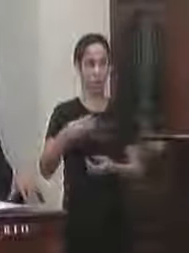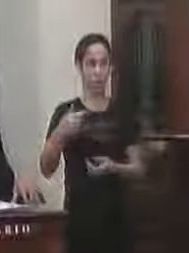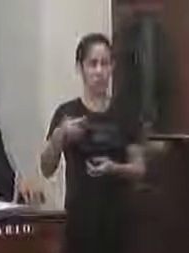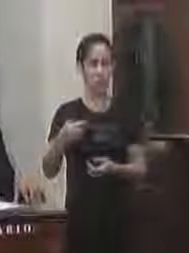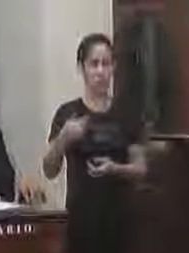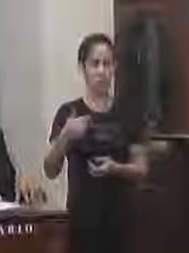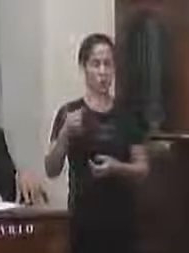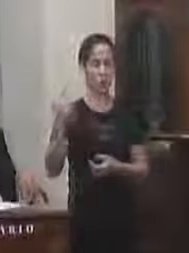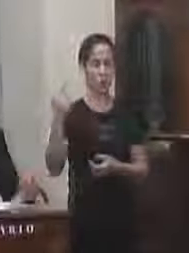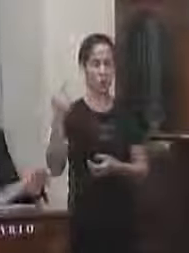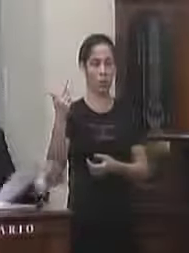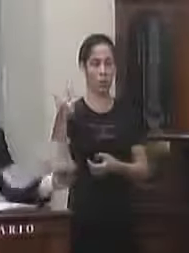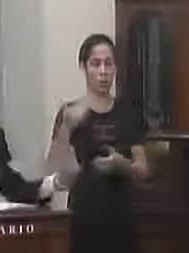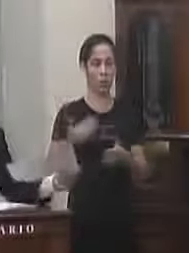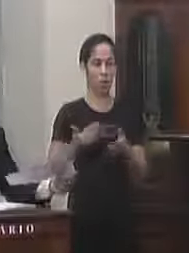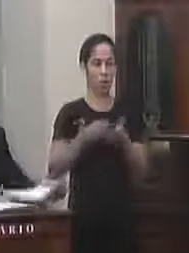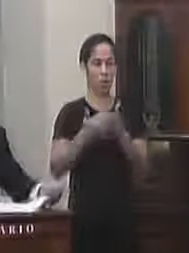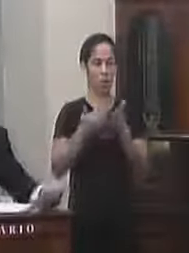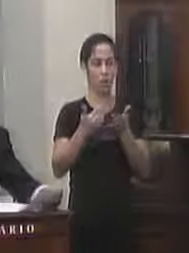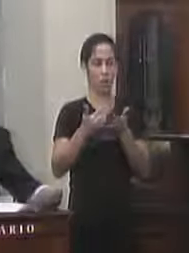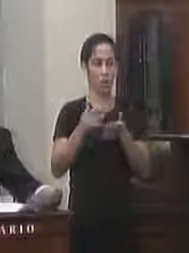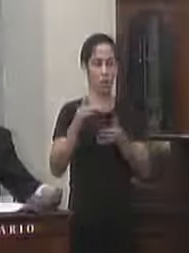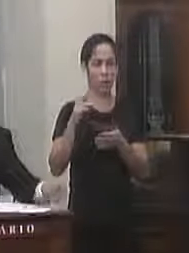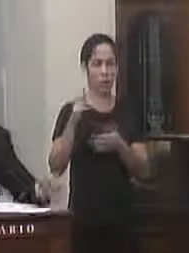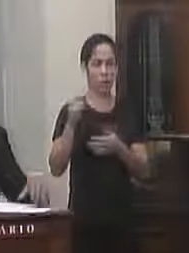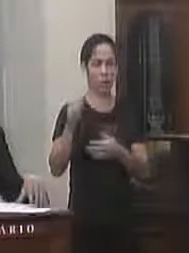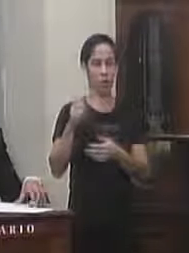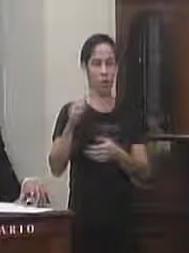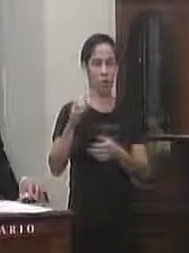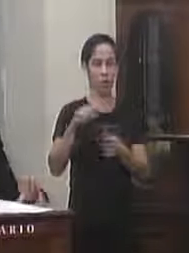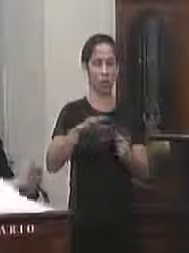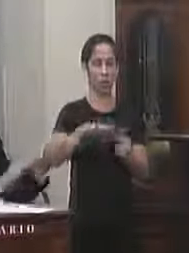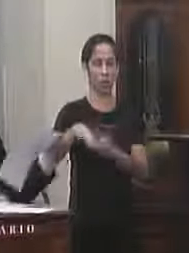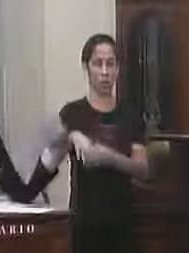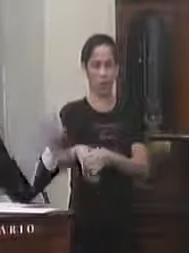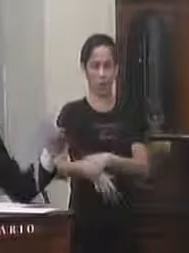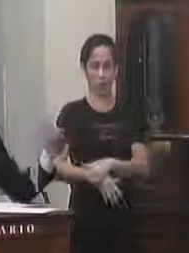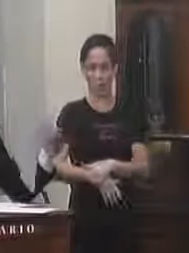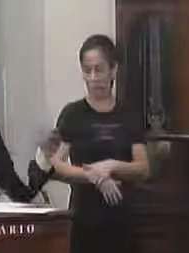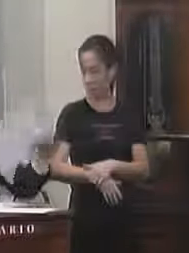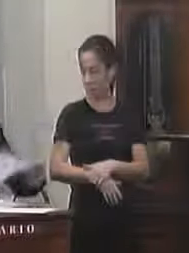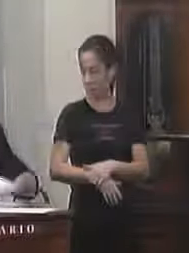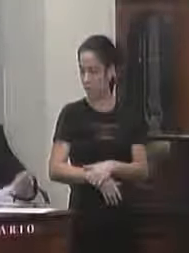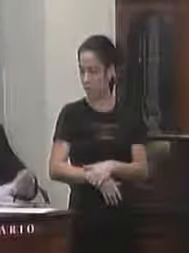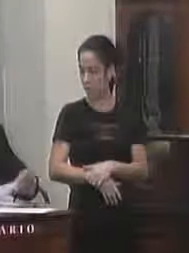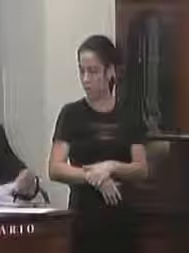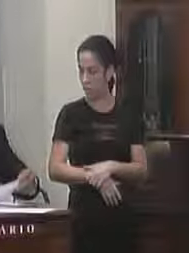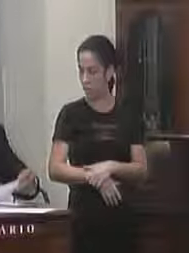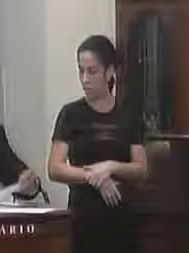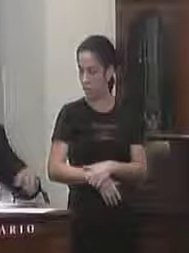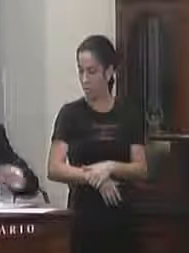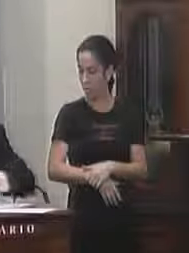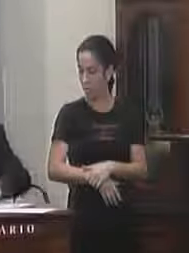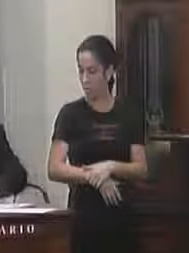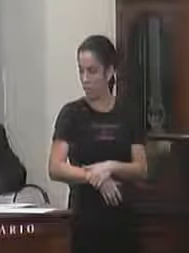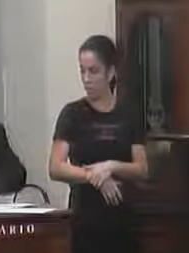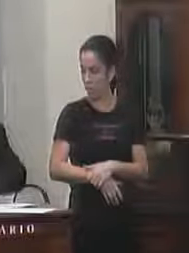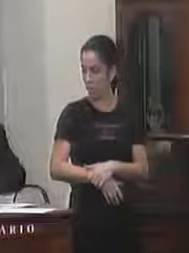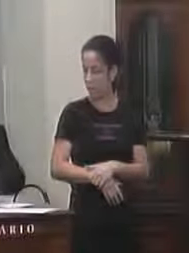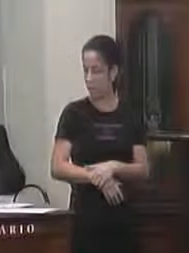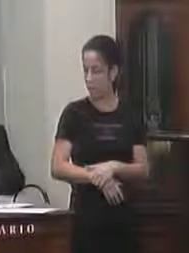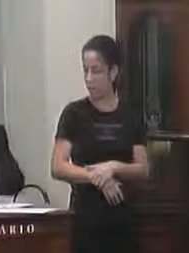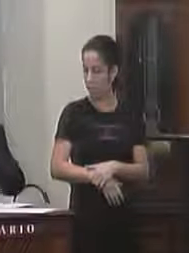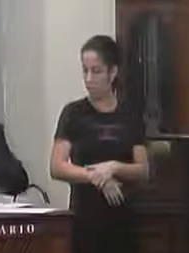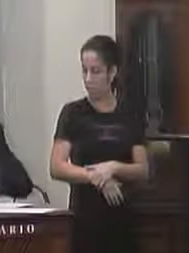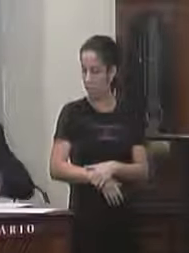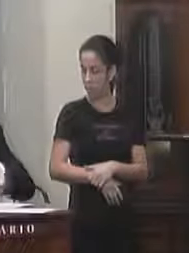sessão para ele ser retirado por favor é requerimento 237 de